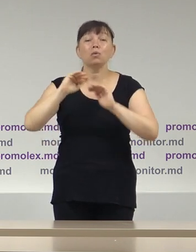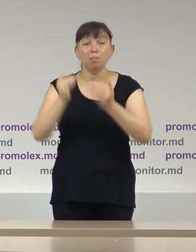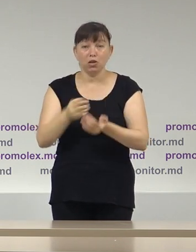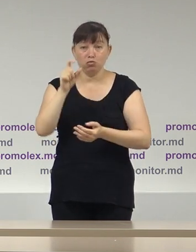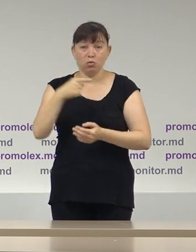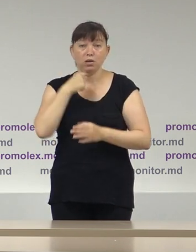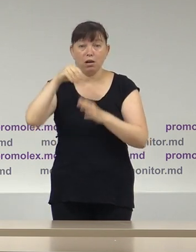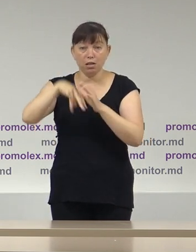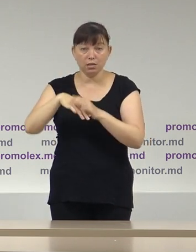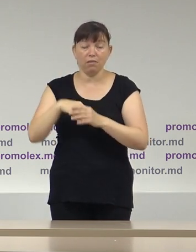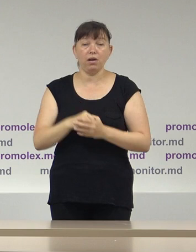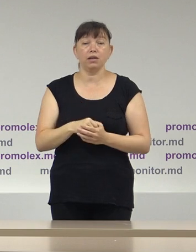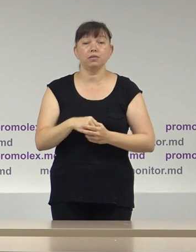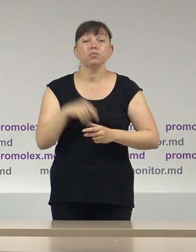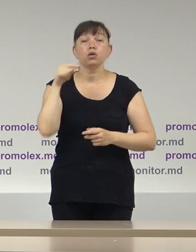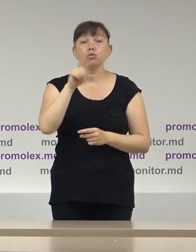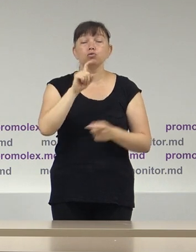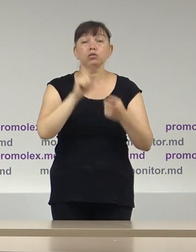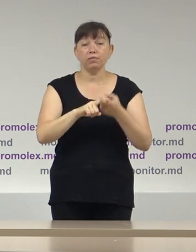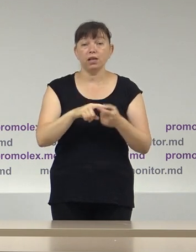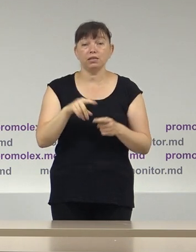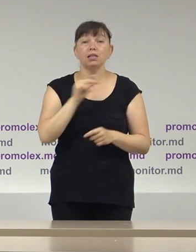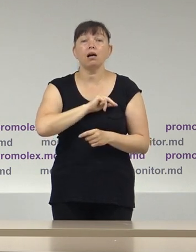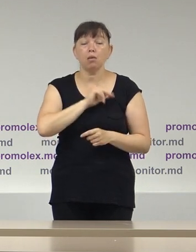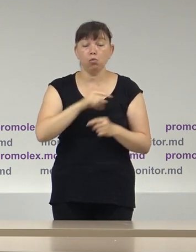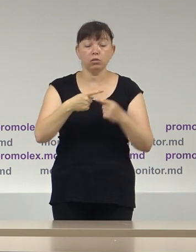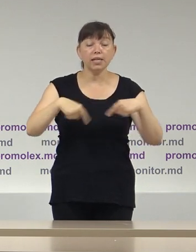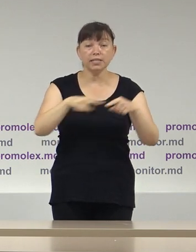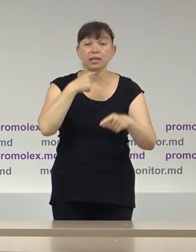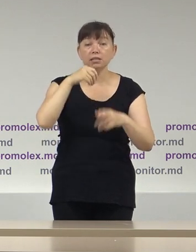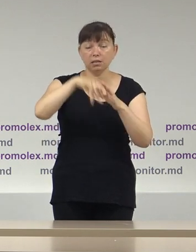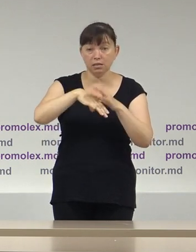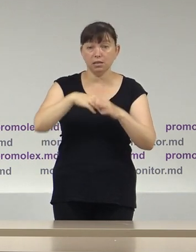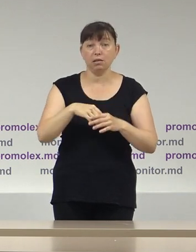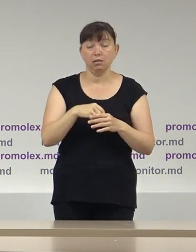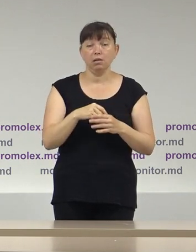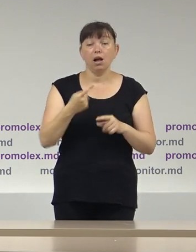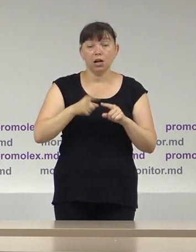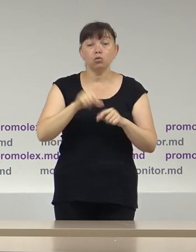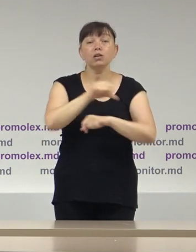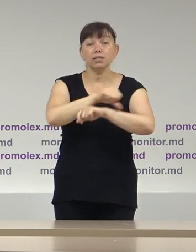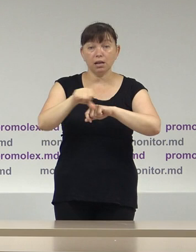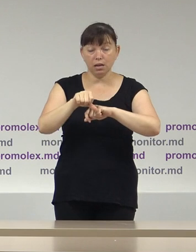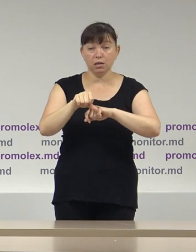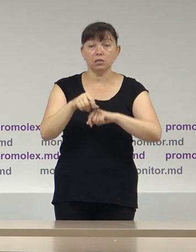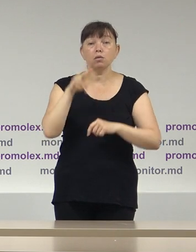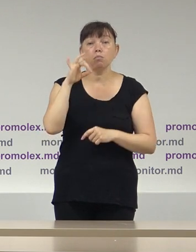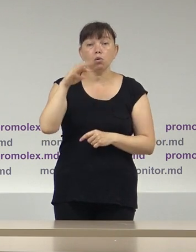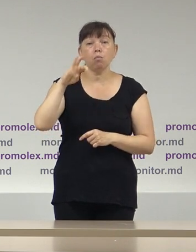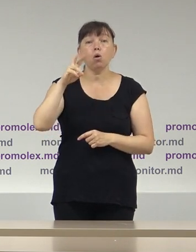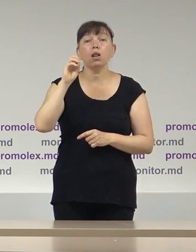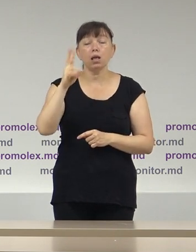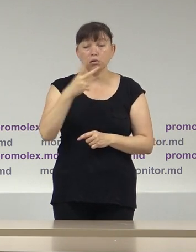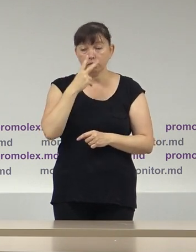legători. În cei ce privește activitatea birourilor electorale construite peste hotare, Promolex a